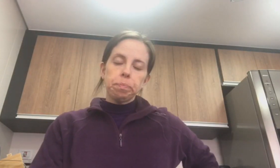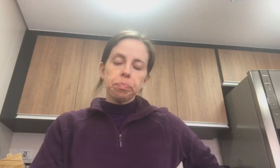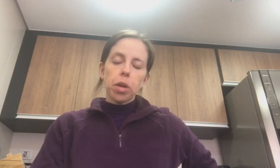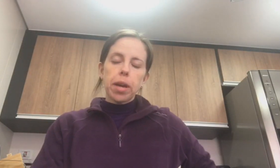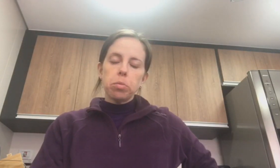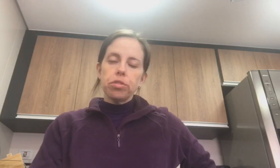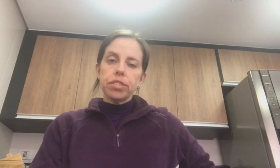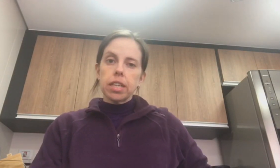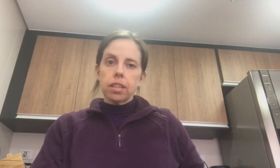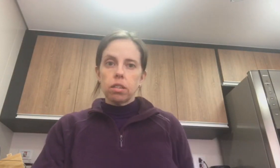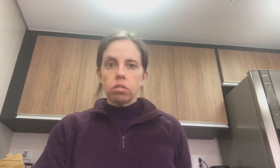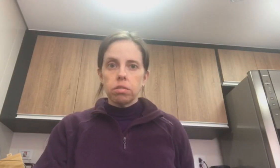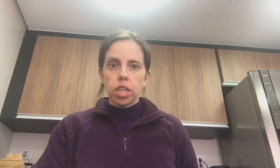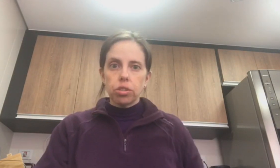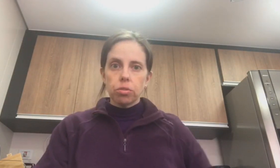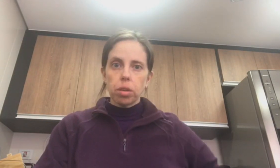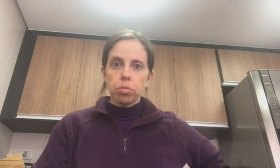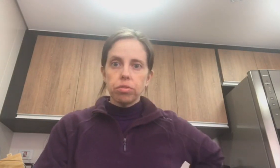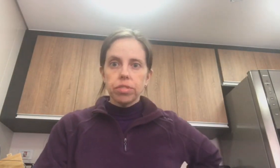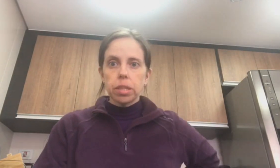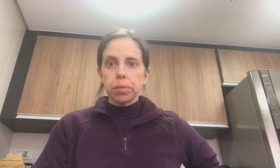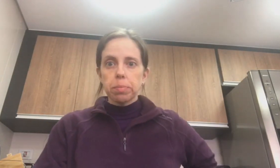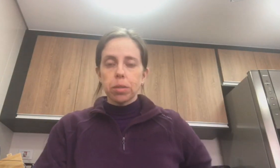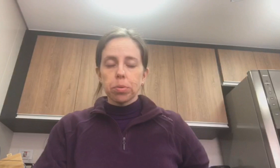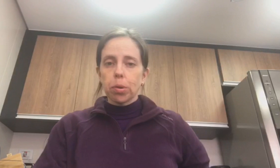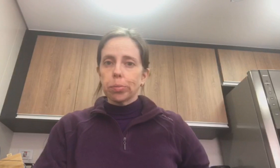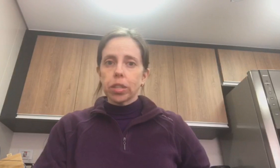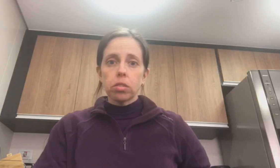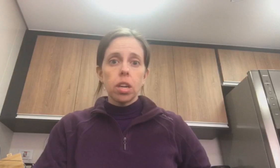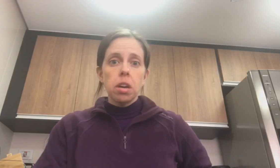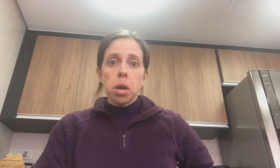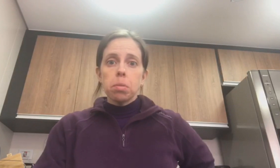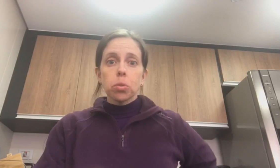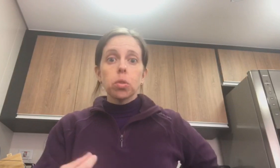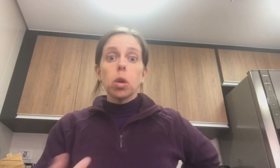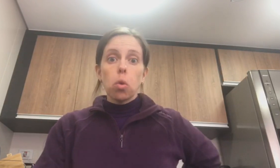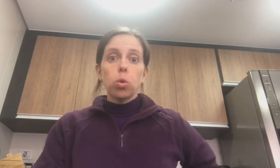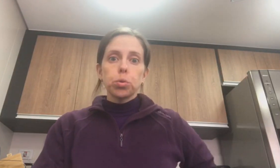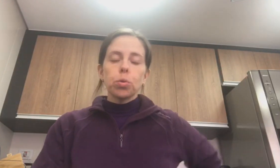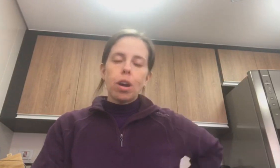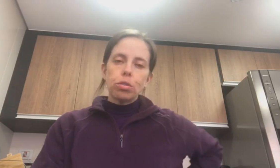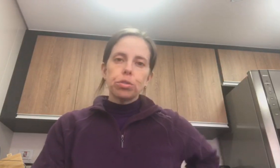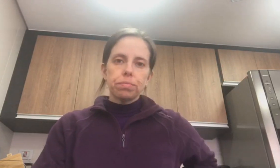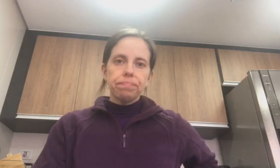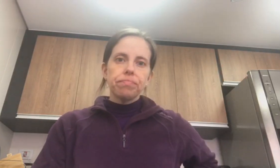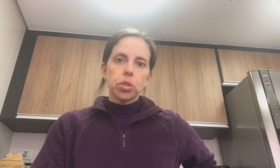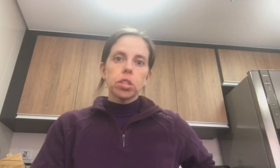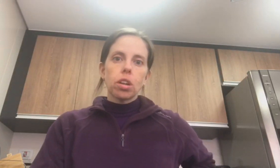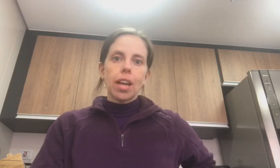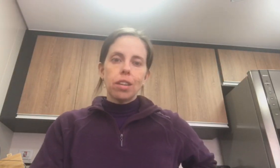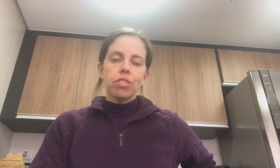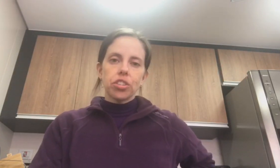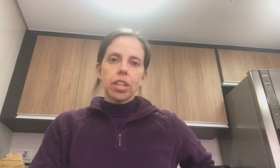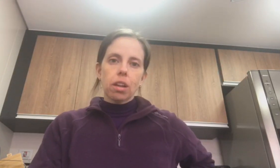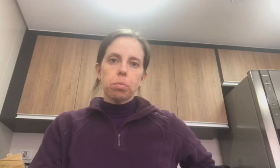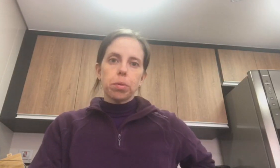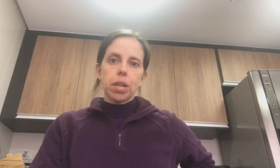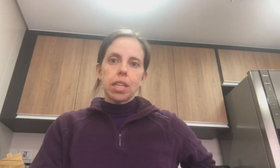O iMovie, né? Que eu edito no iMovie. Depois passo pro computador. Mas quando eu ouço o áudio no celular, eu vejo que ele tá com... Ele